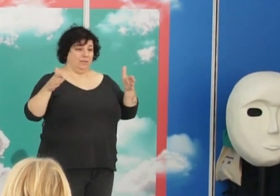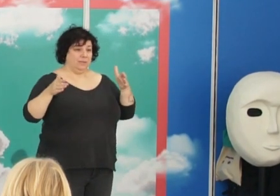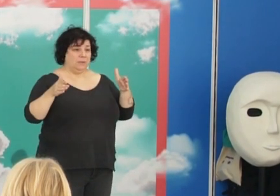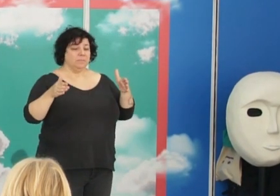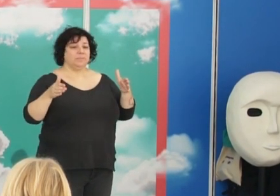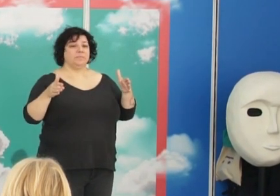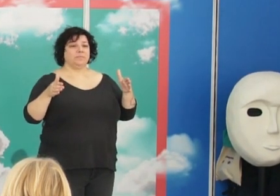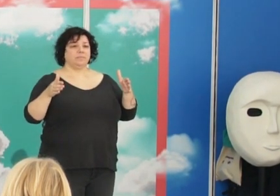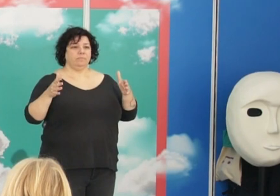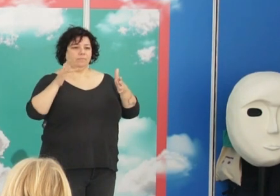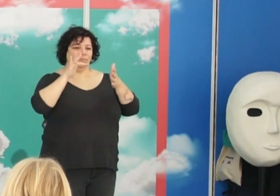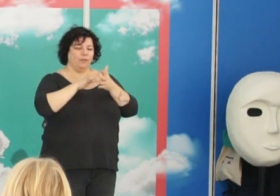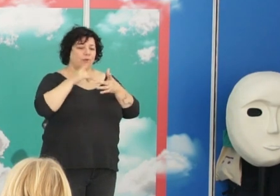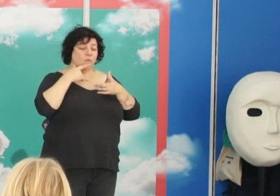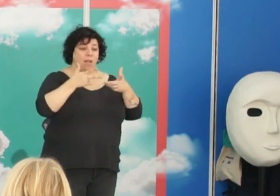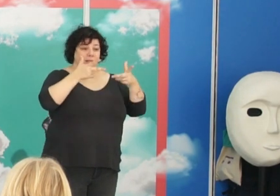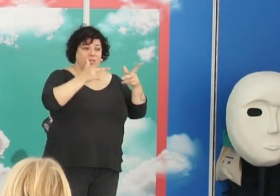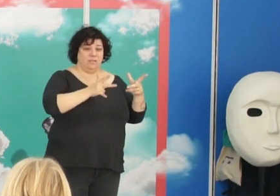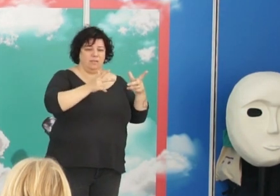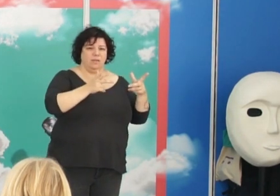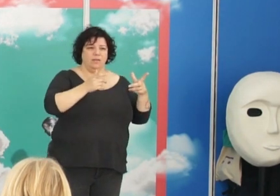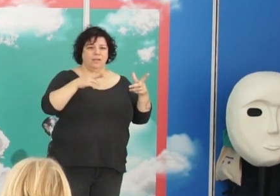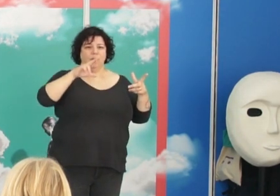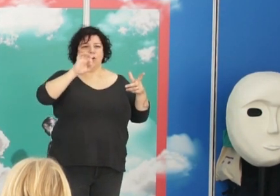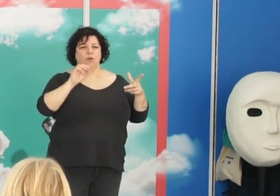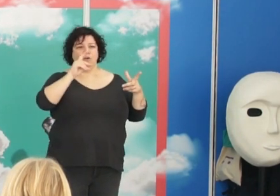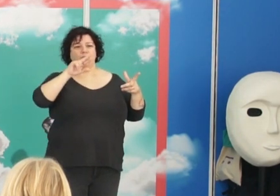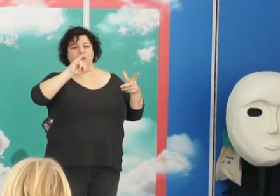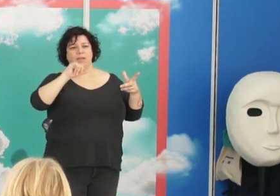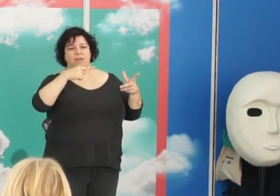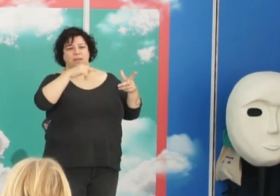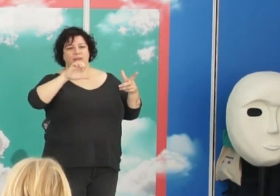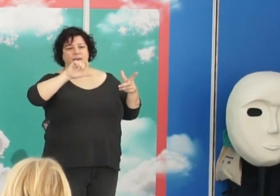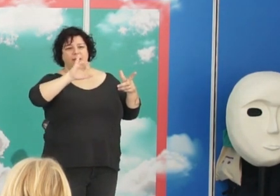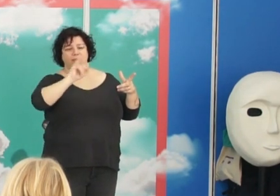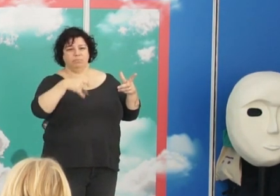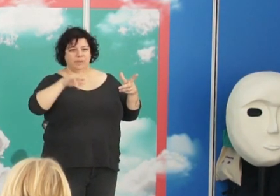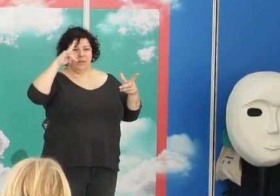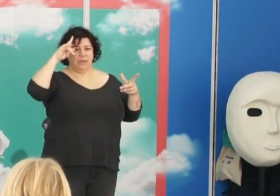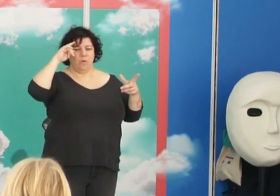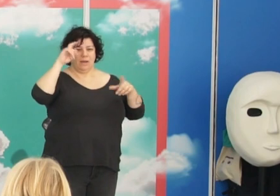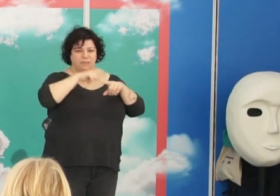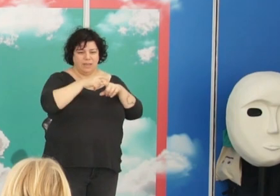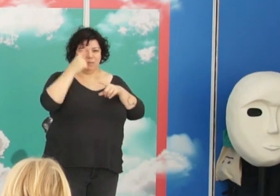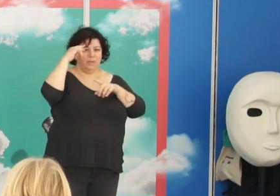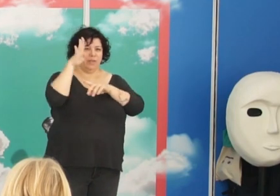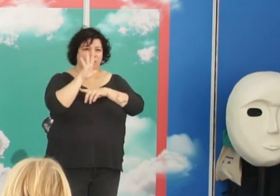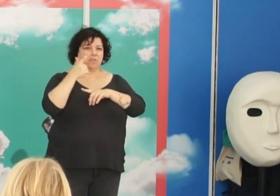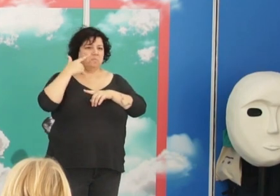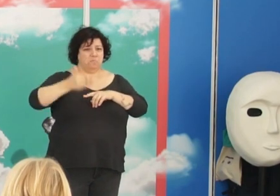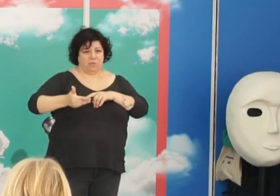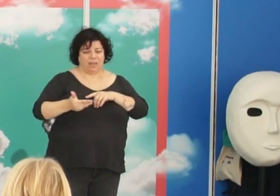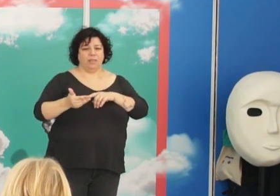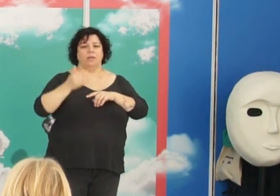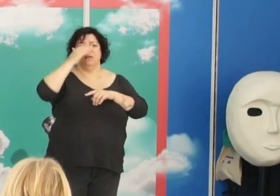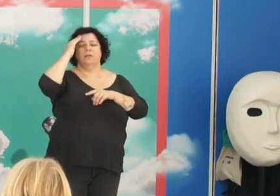le niegan el sillón en la Academia y es que Rodríguez Lafora que fue un psiquiatra y otro neurocientífico muy relevante